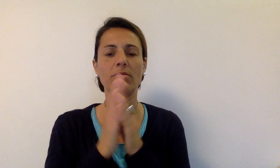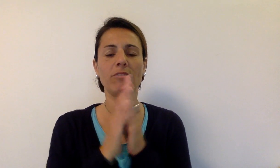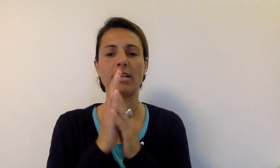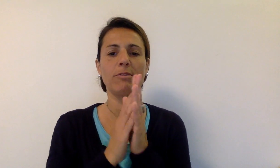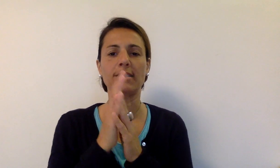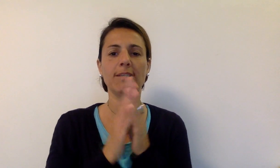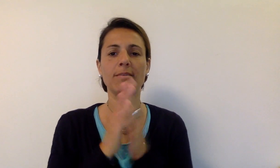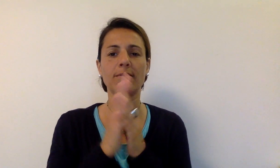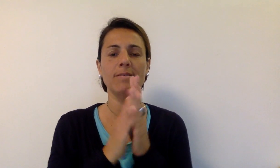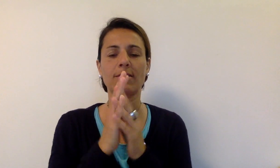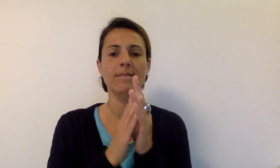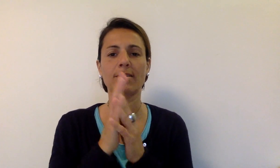fare così